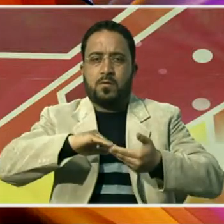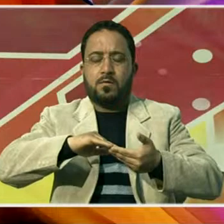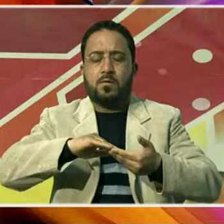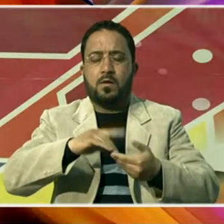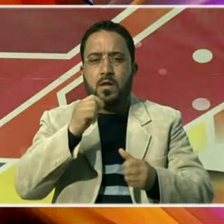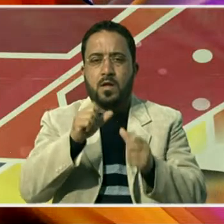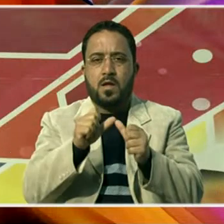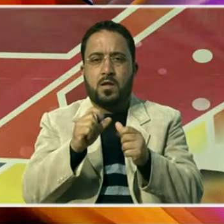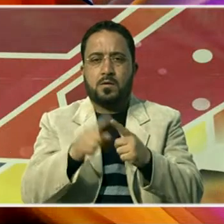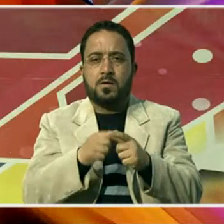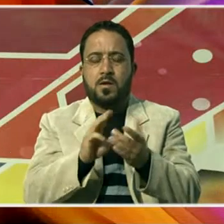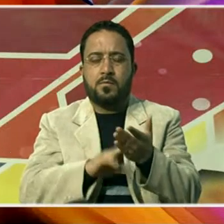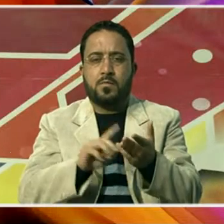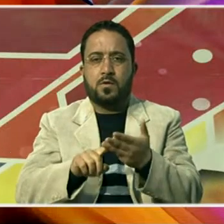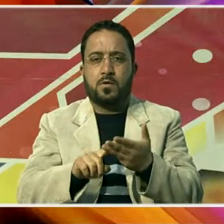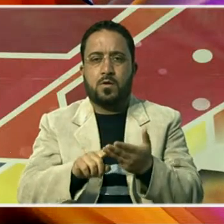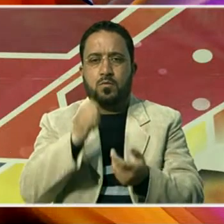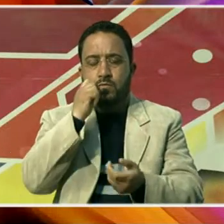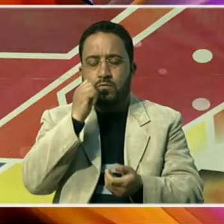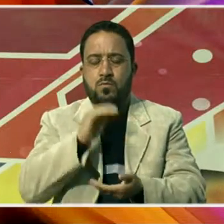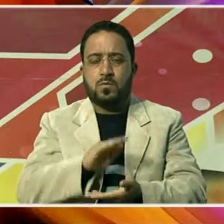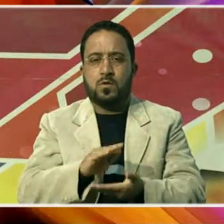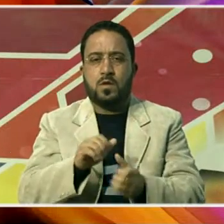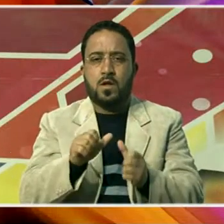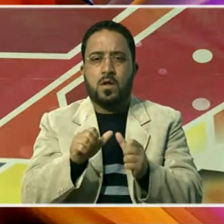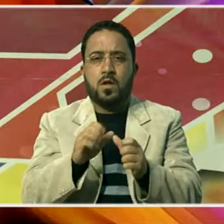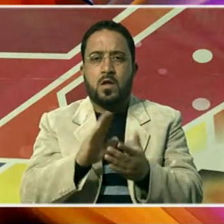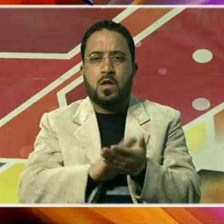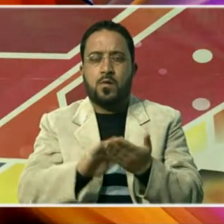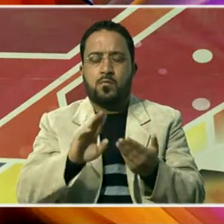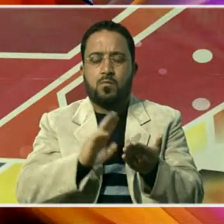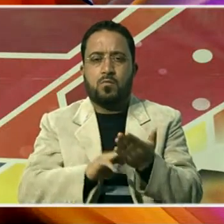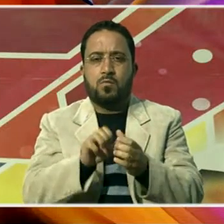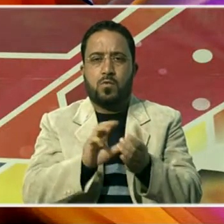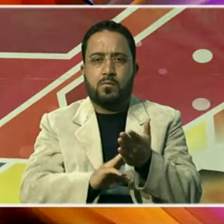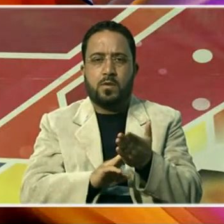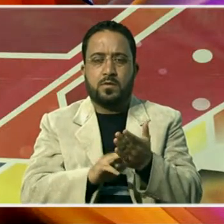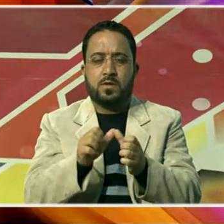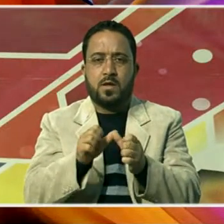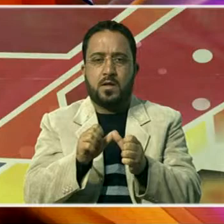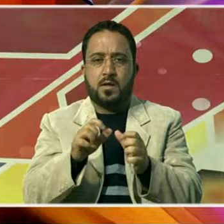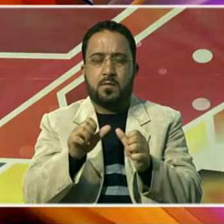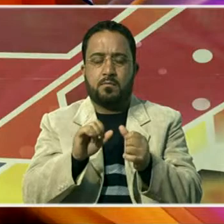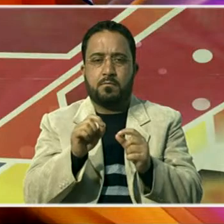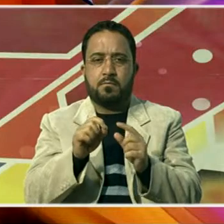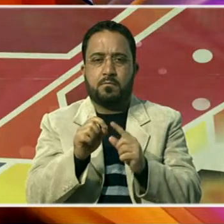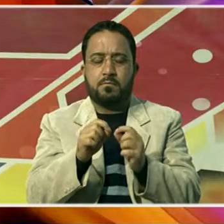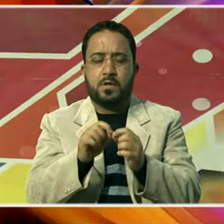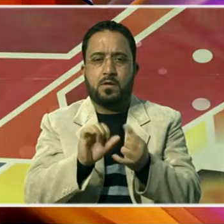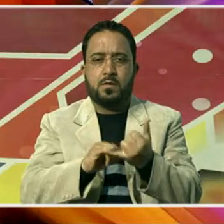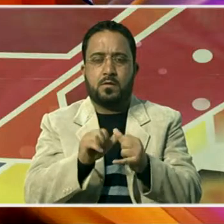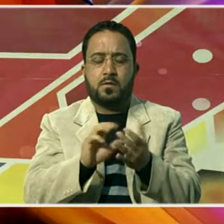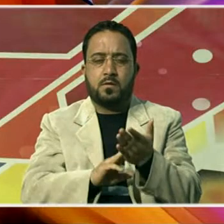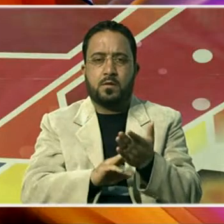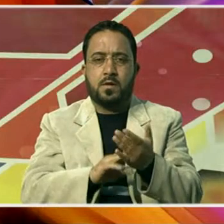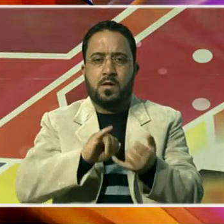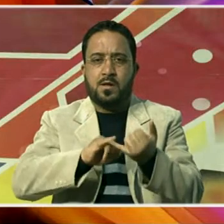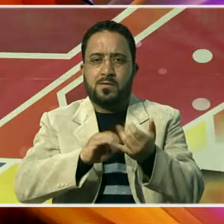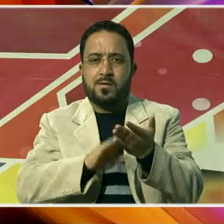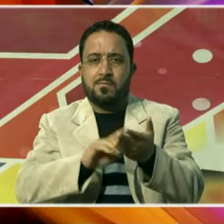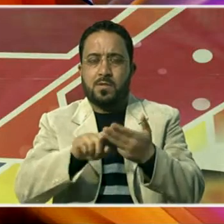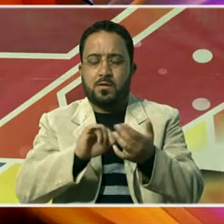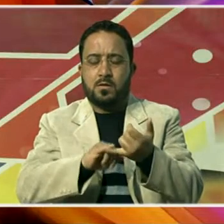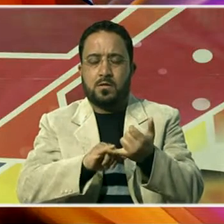اور اس کا بیٹا محمد عباس شیخ شدید طور سے جلز گئے جنہیں ایس ایم ایچ اس